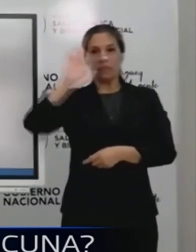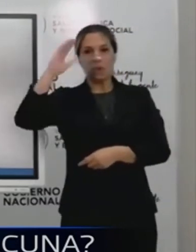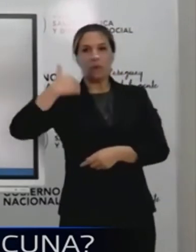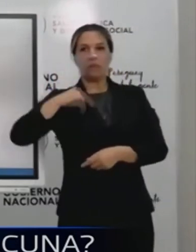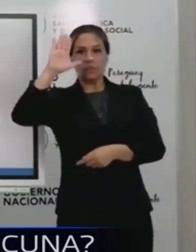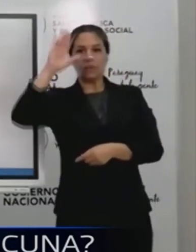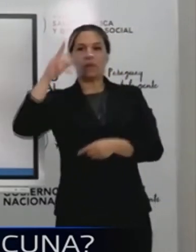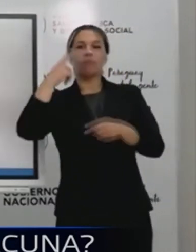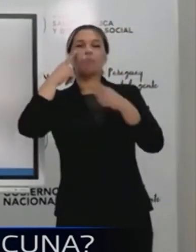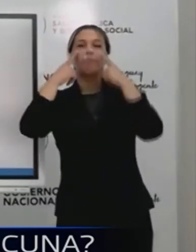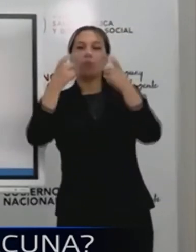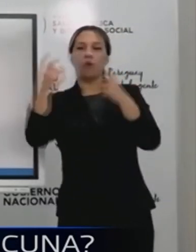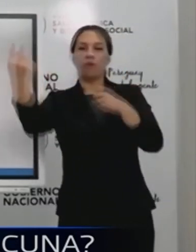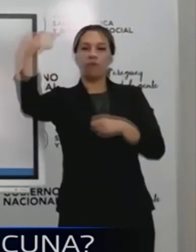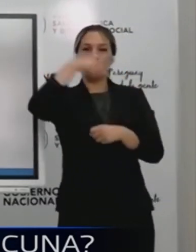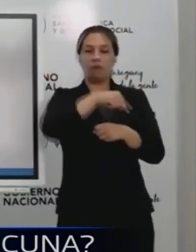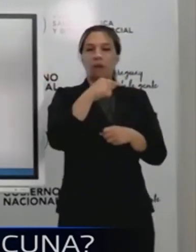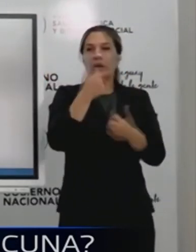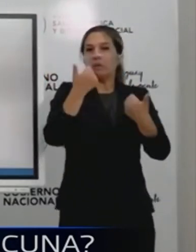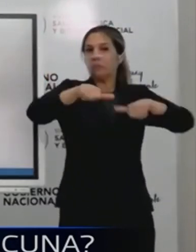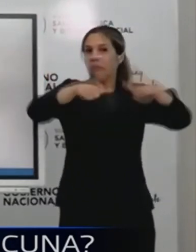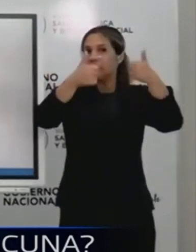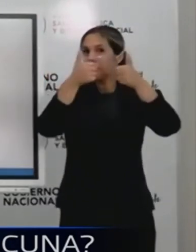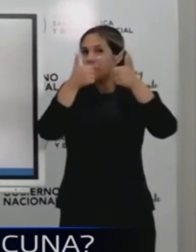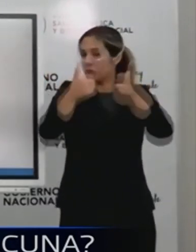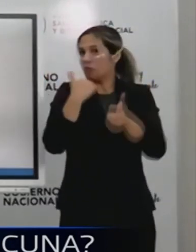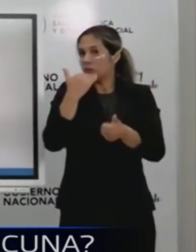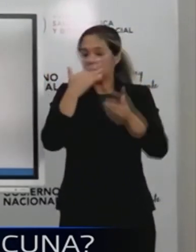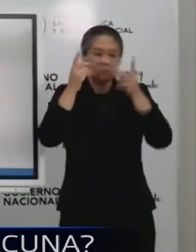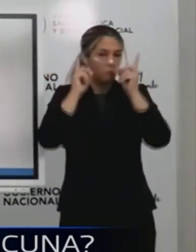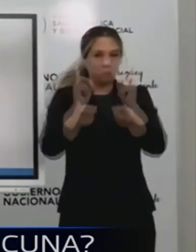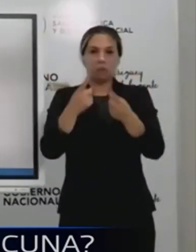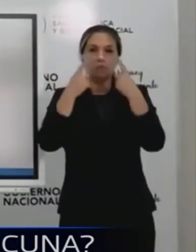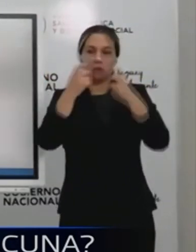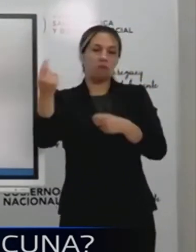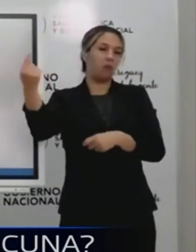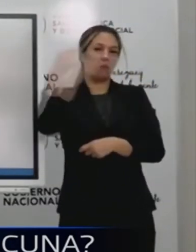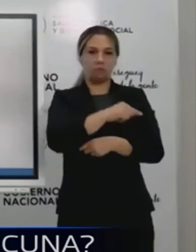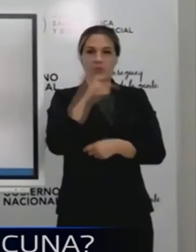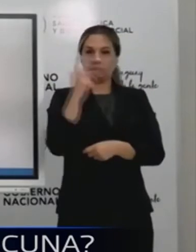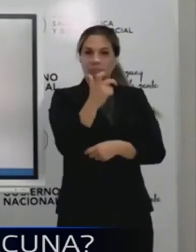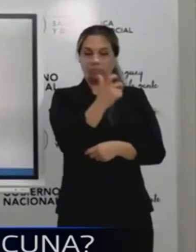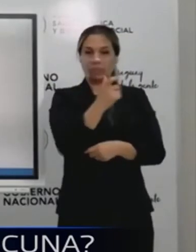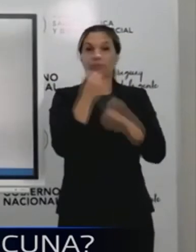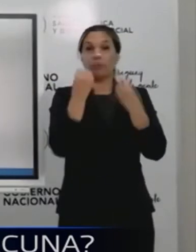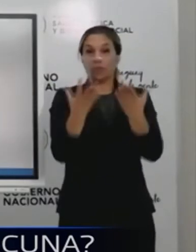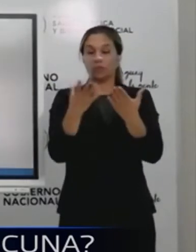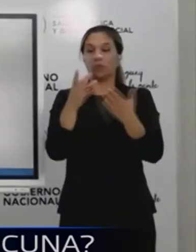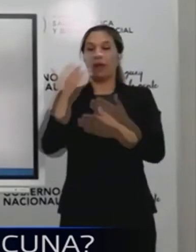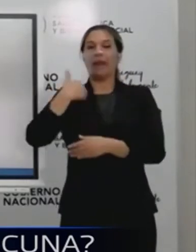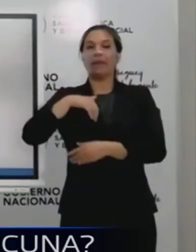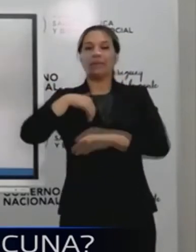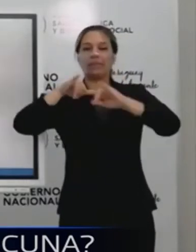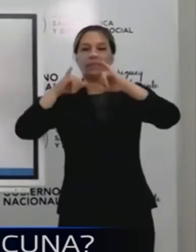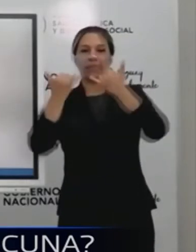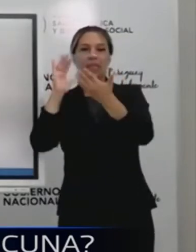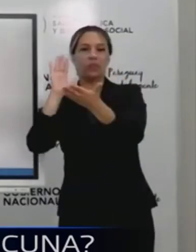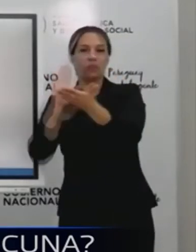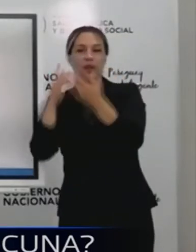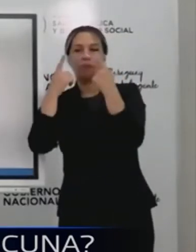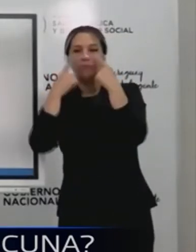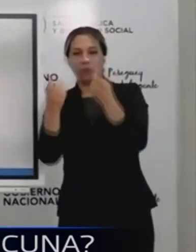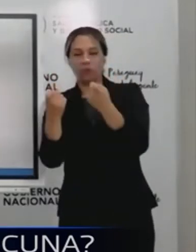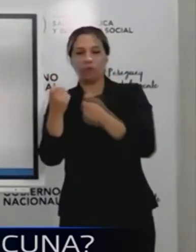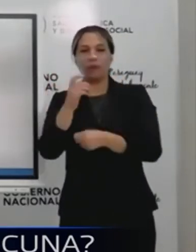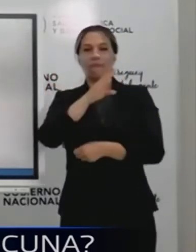vacunas que no sabíamos mucho si iban a funcionar o no. Entonces, esas vacunas que se probaron en Argentina, que se probaron en Brasil, porque ellos